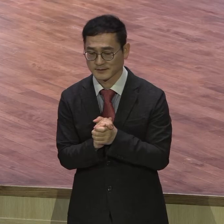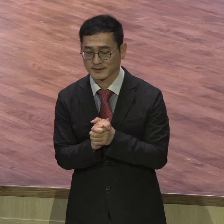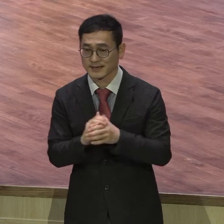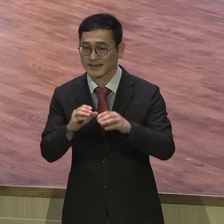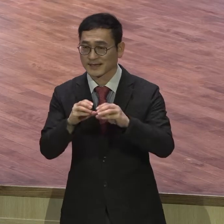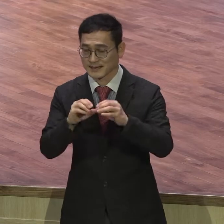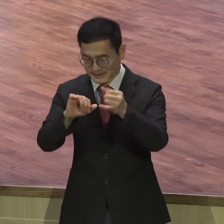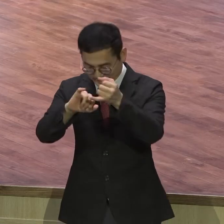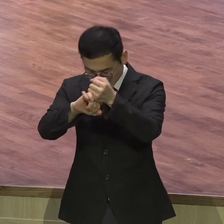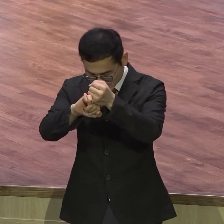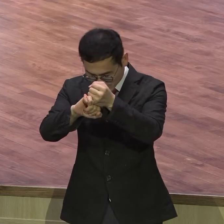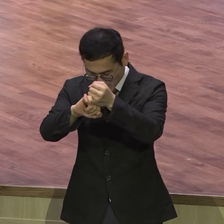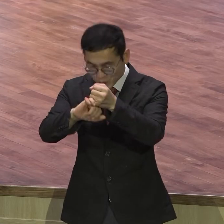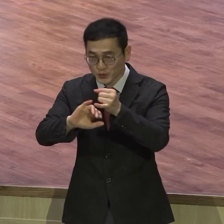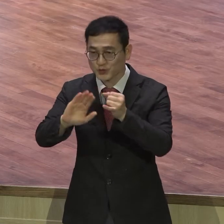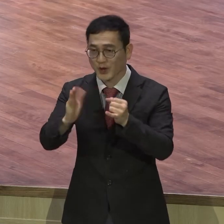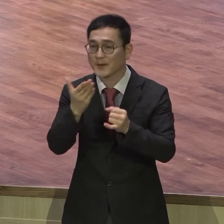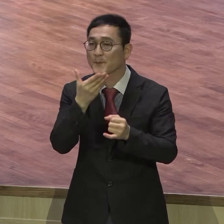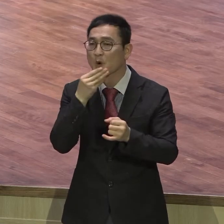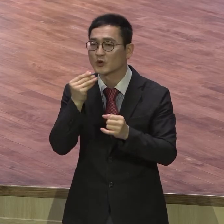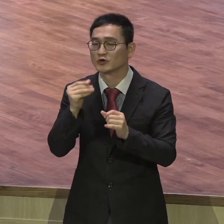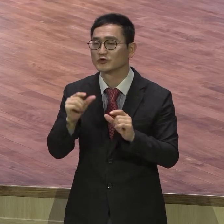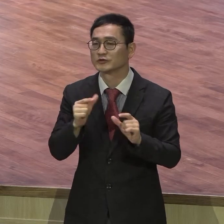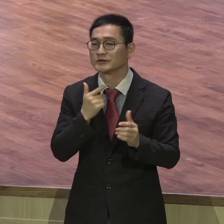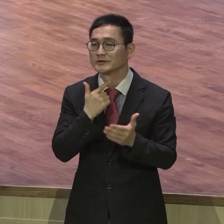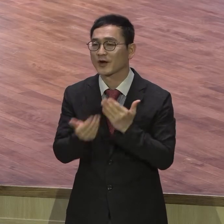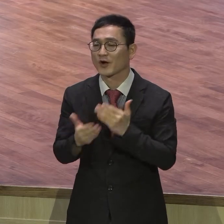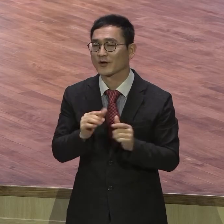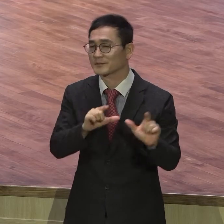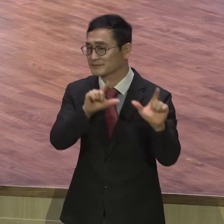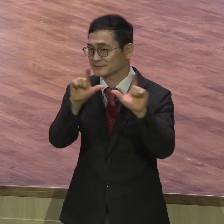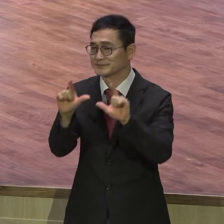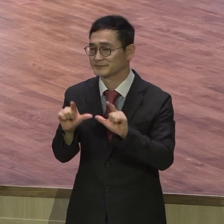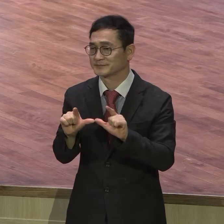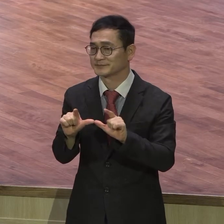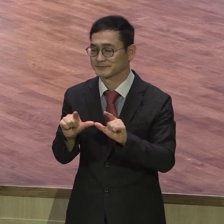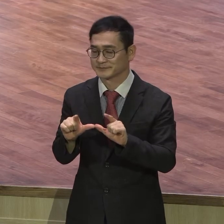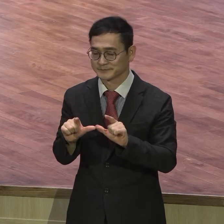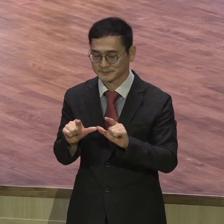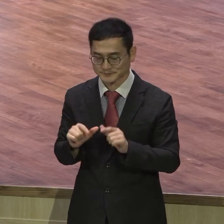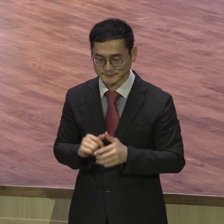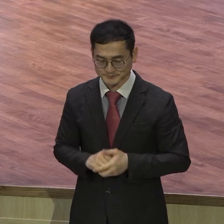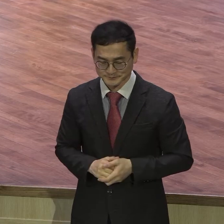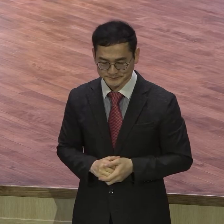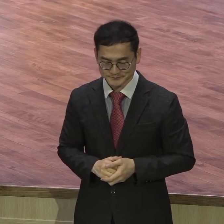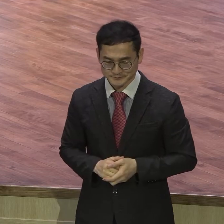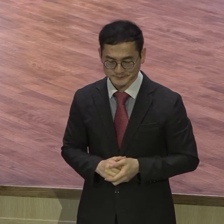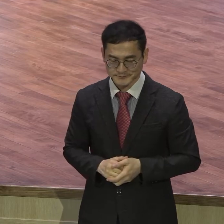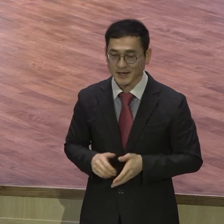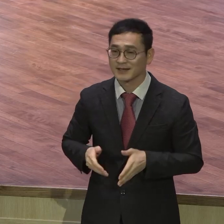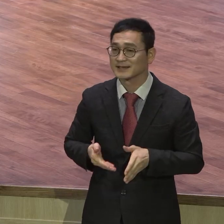이란 제목으로 말씀을 드립니다. 오늘부터 모세 5경의 마지막